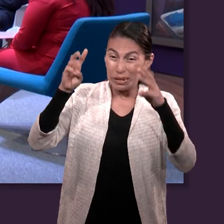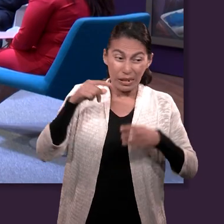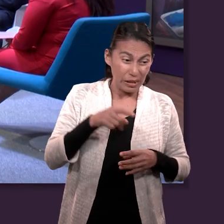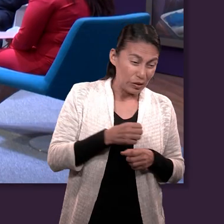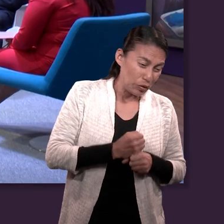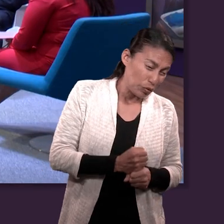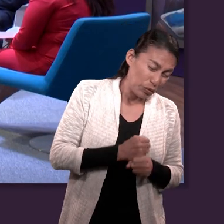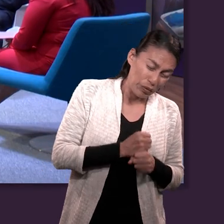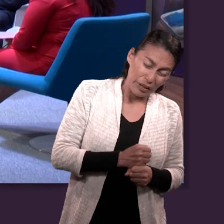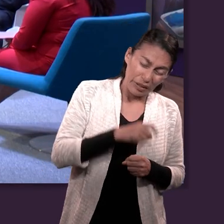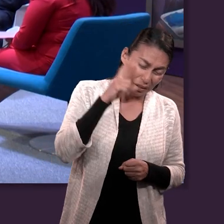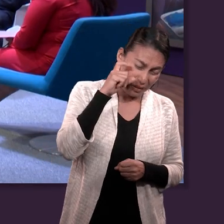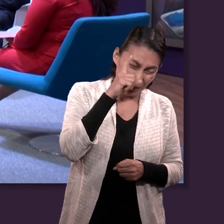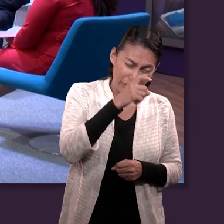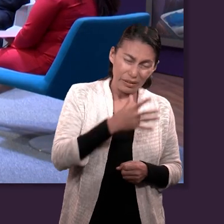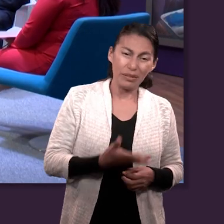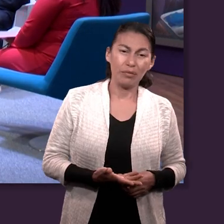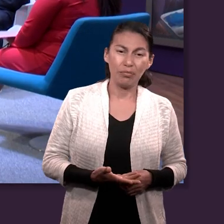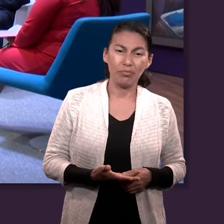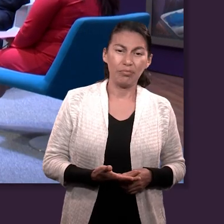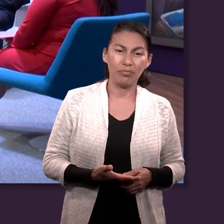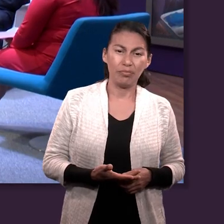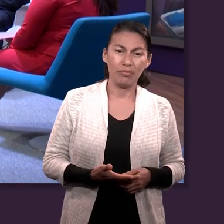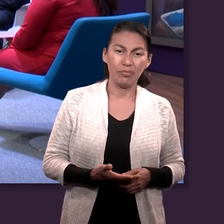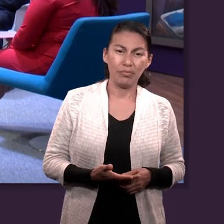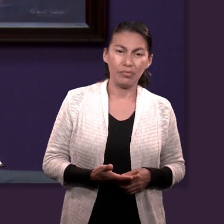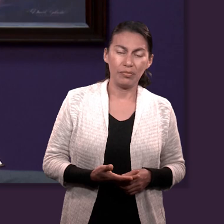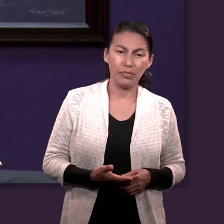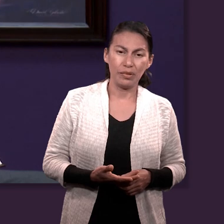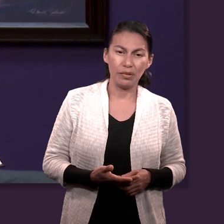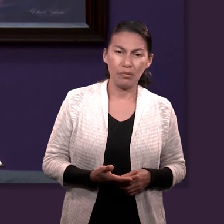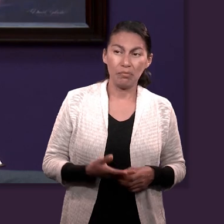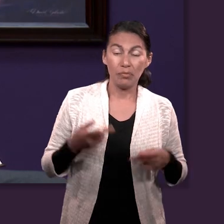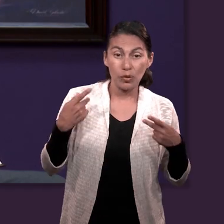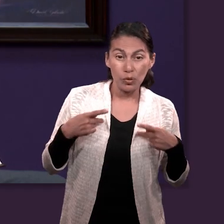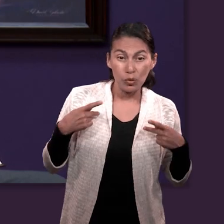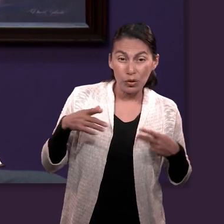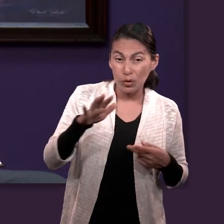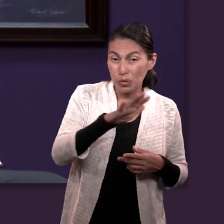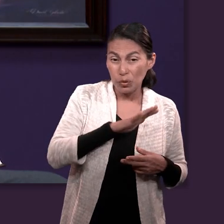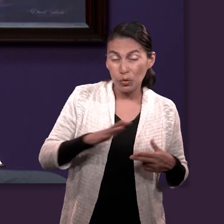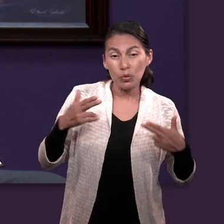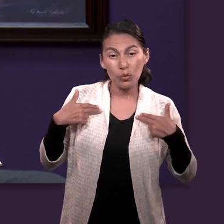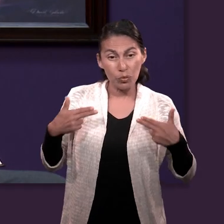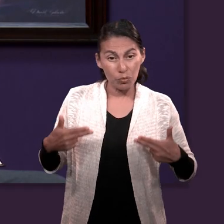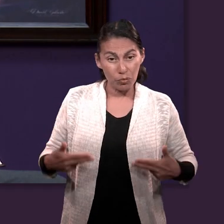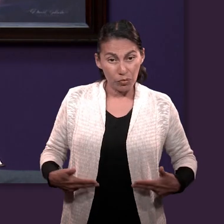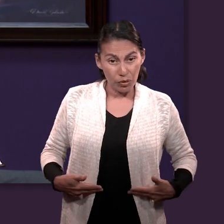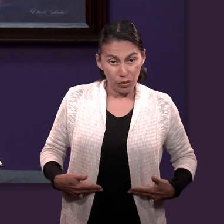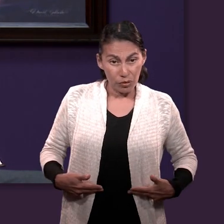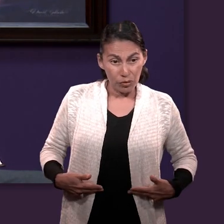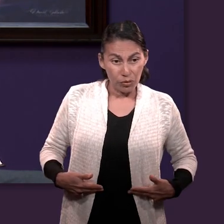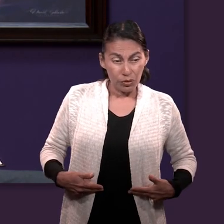tener? Sí, aquí Moisés, como estaba pasando en medio de un crisol, ¿no? Era el crisol. Entonces,